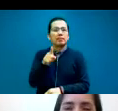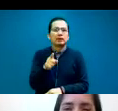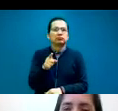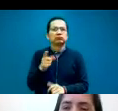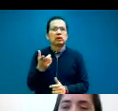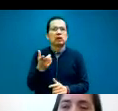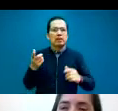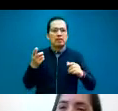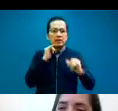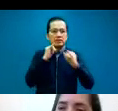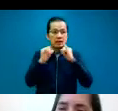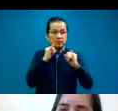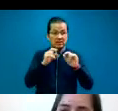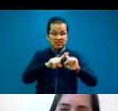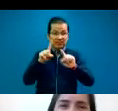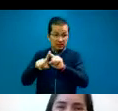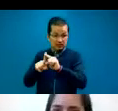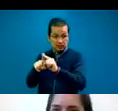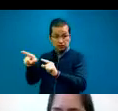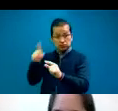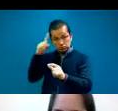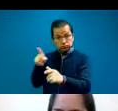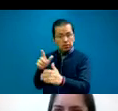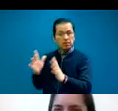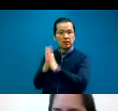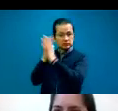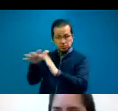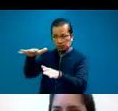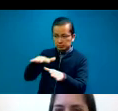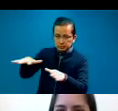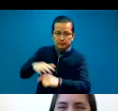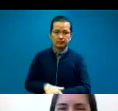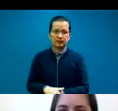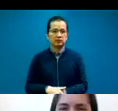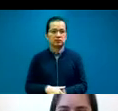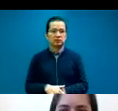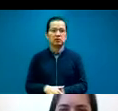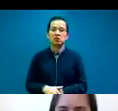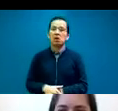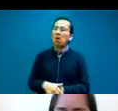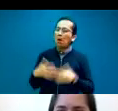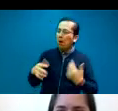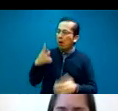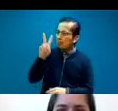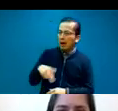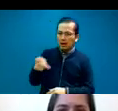Oye, pero además ver los rostros atrás de las asociaciones siempre lo humaniza. Me encanta. Gracias por tener las fotos.